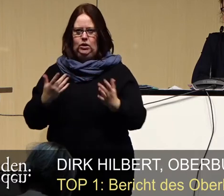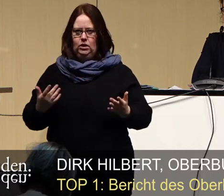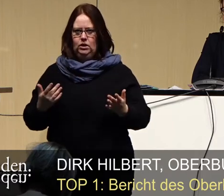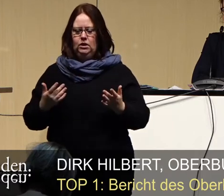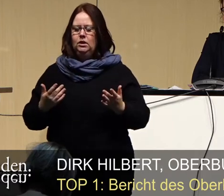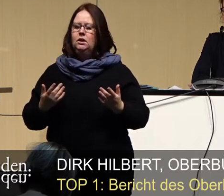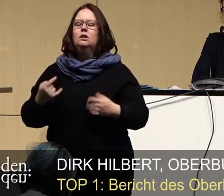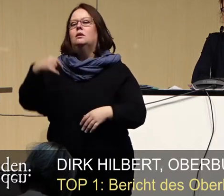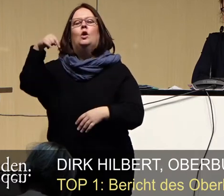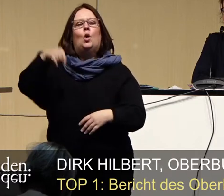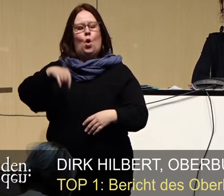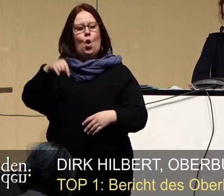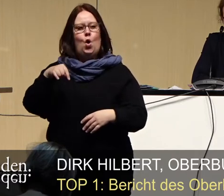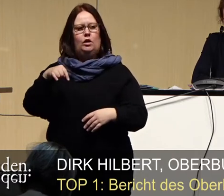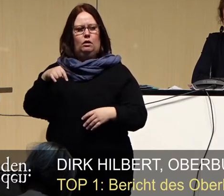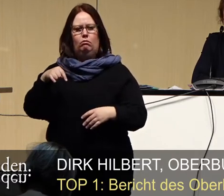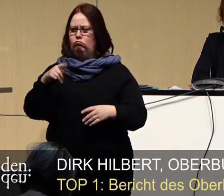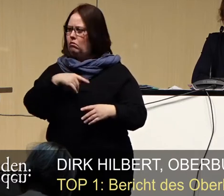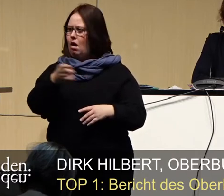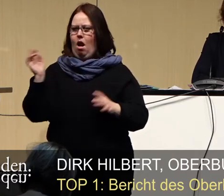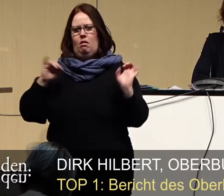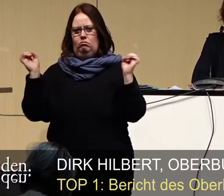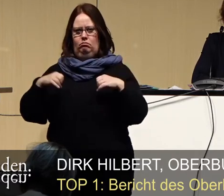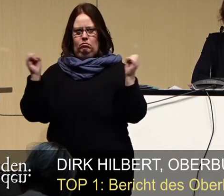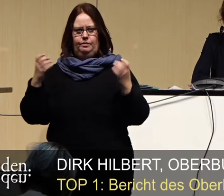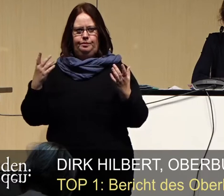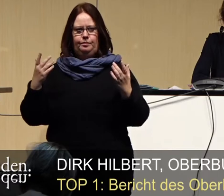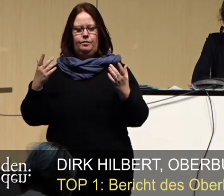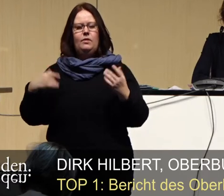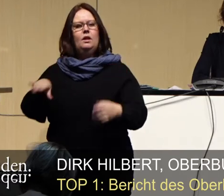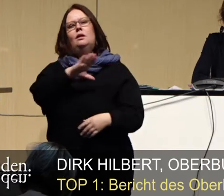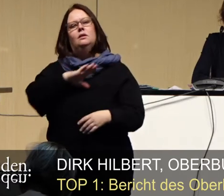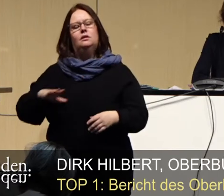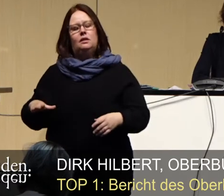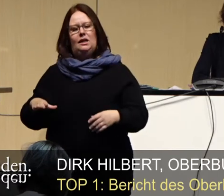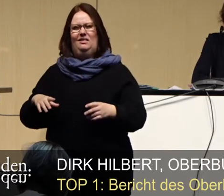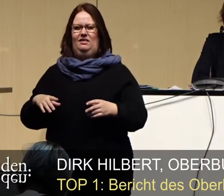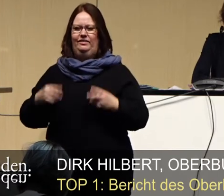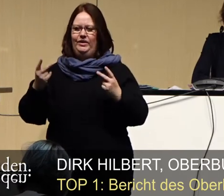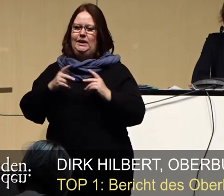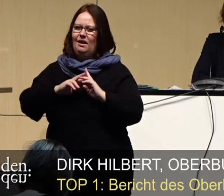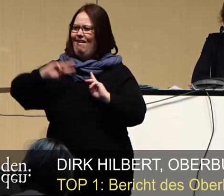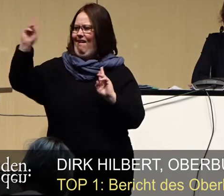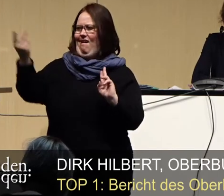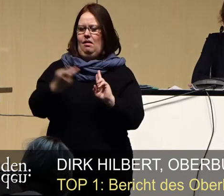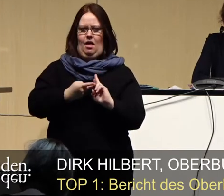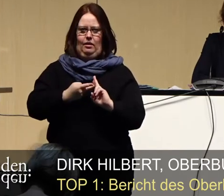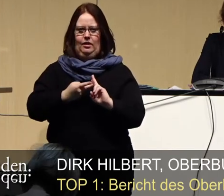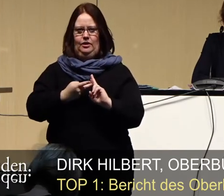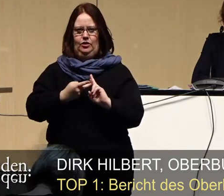uns heute sehr einig, dass hier eine sachsenweit einheitliche Lösung die